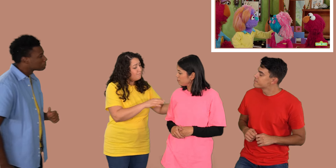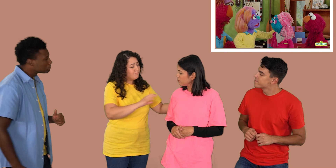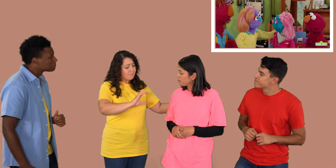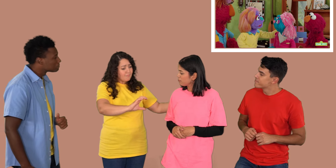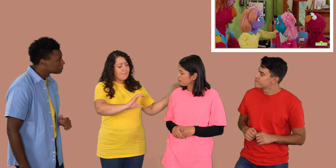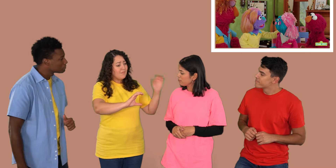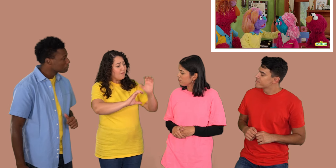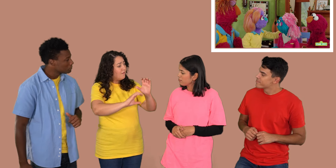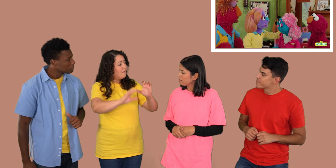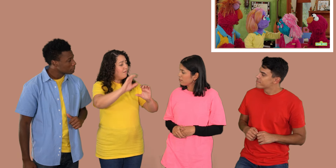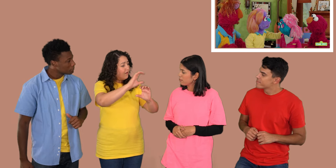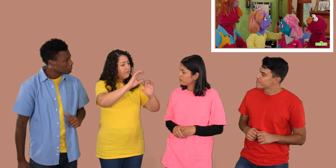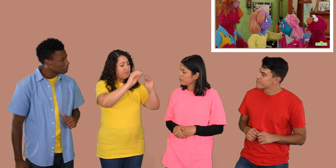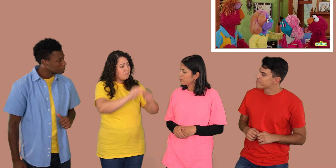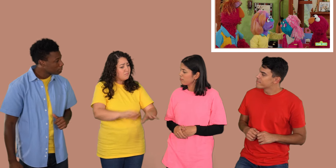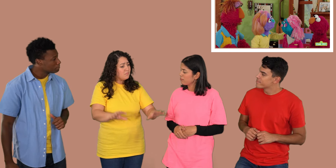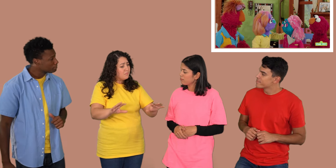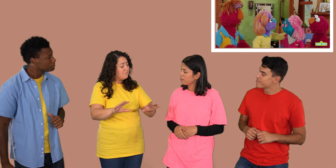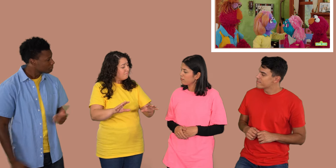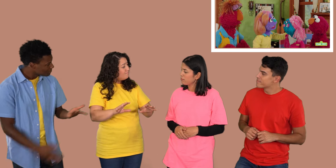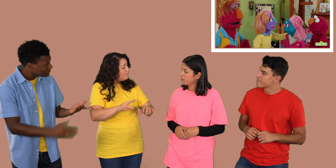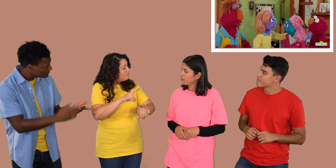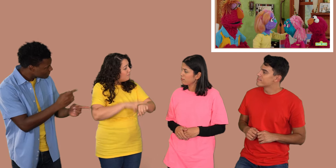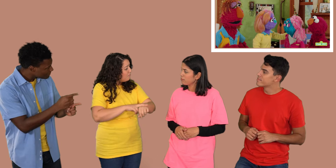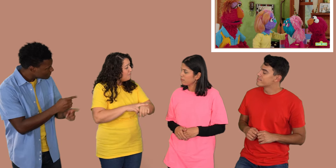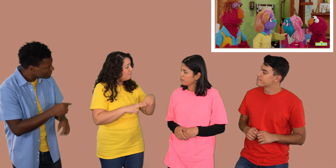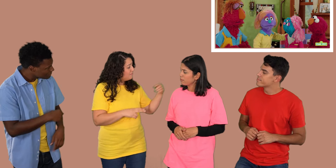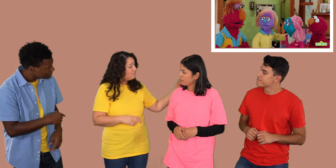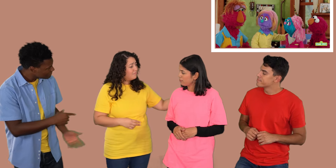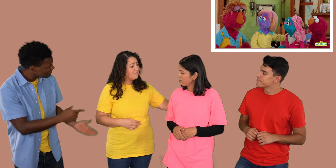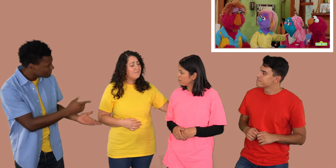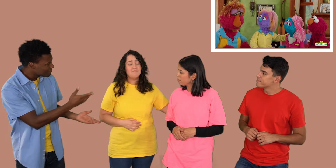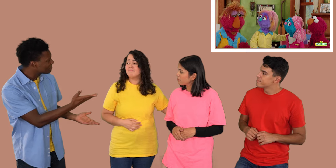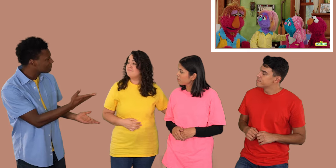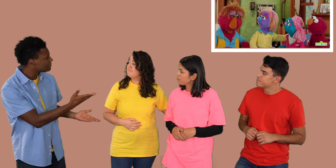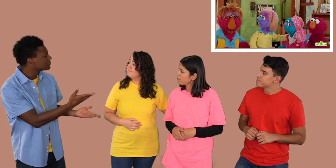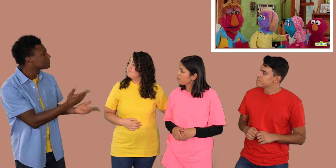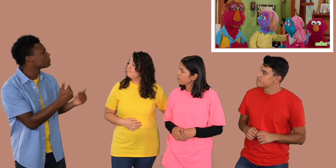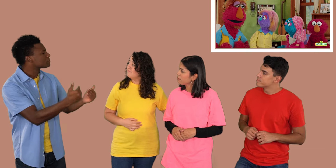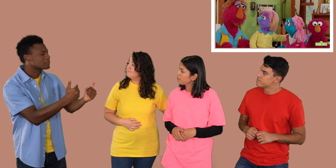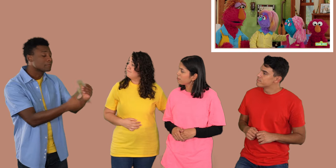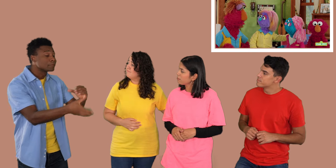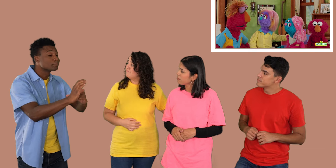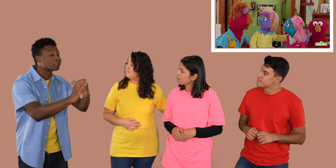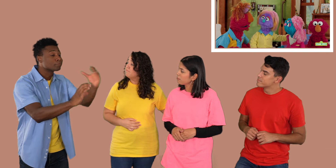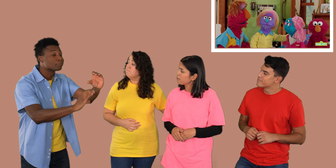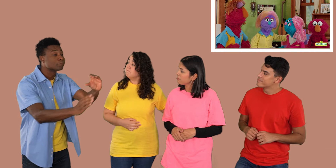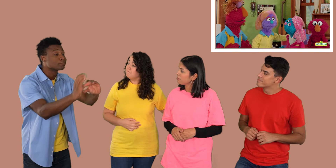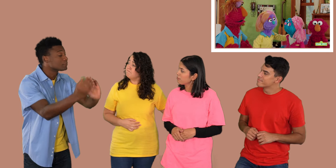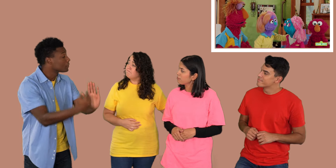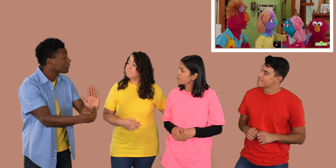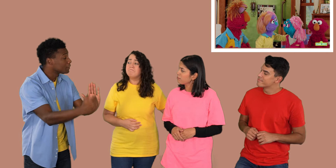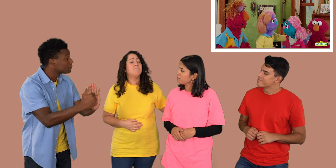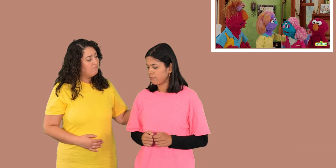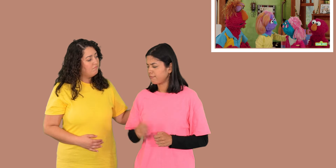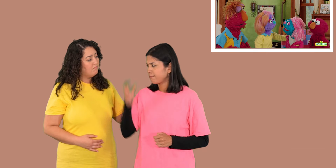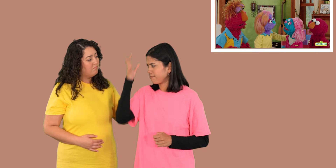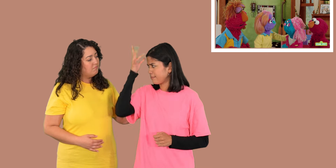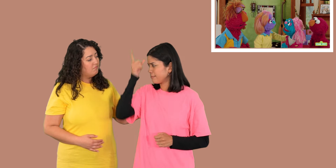los bloques se caigan cuando estás construyendo algo. Así es, pero puedes armar todo de nuevo. Papá